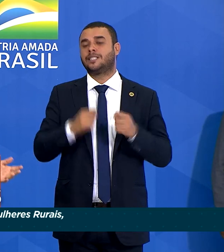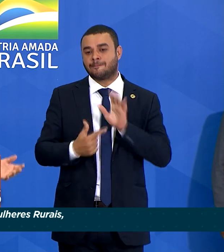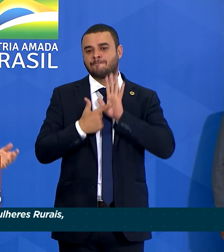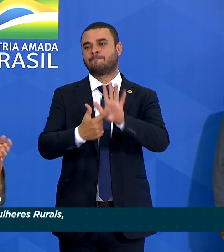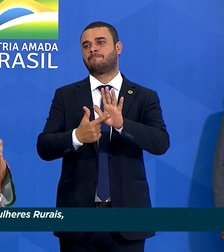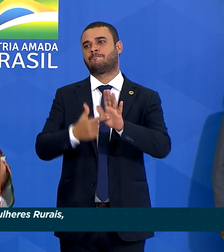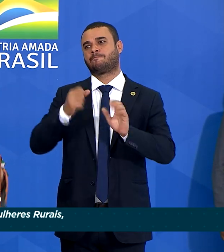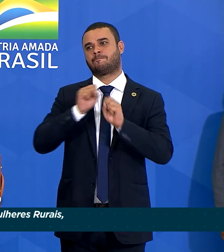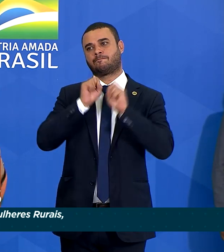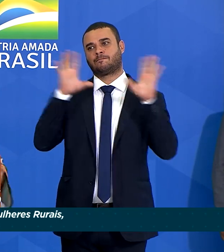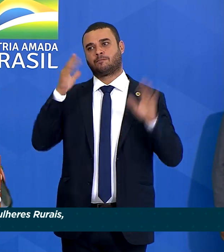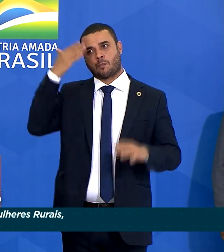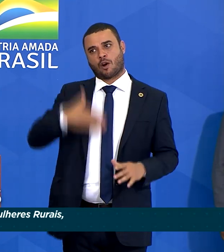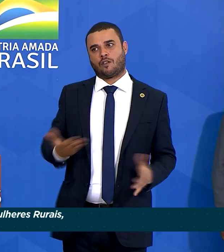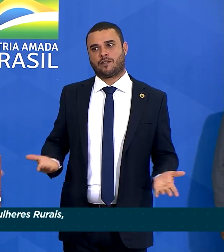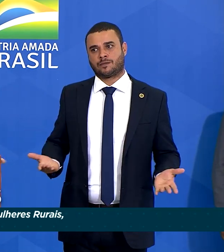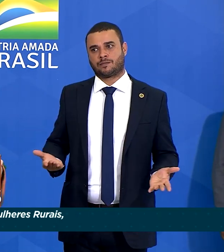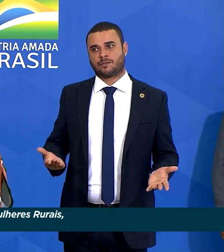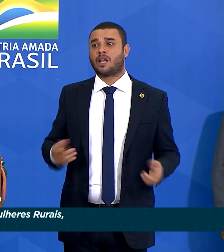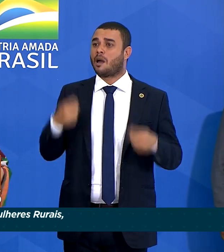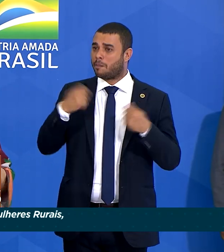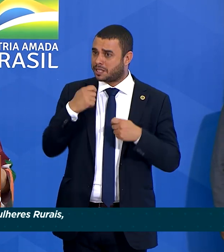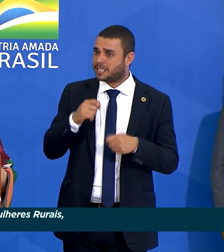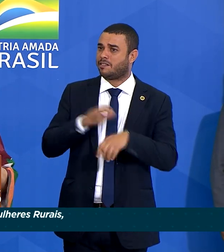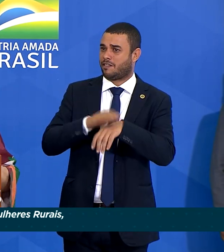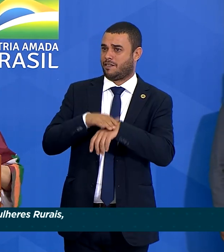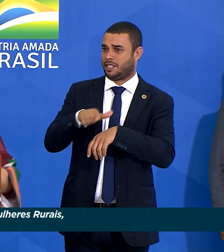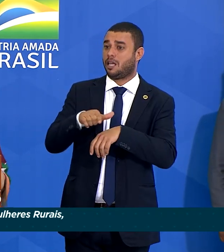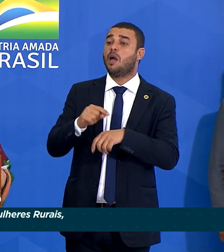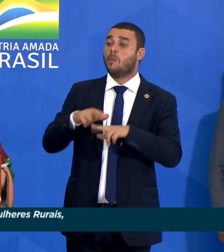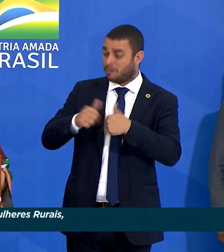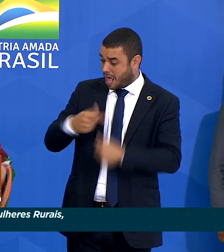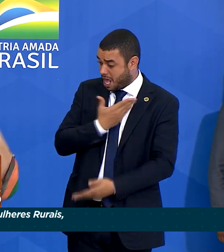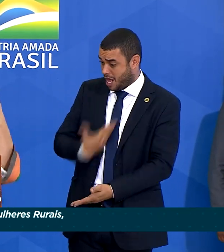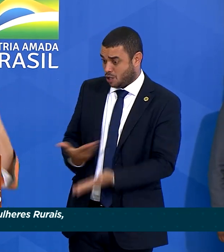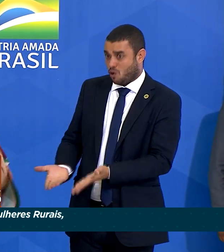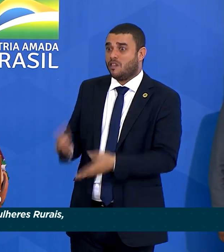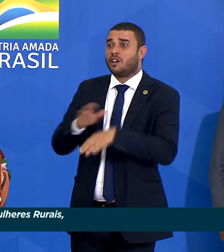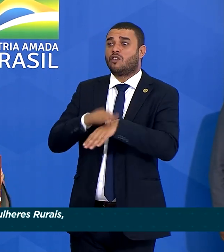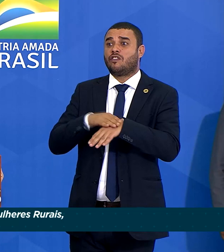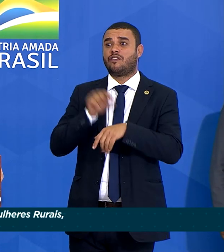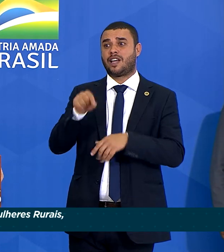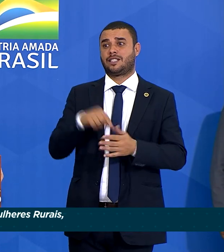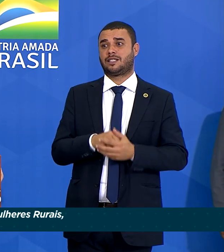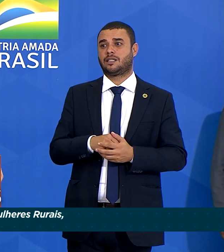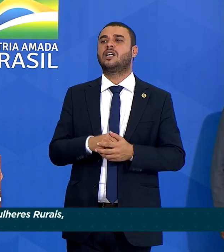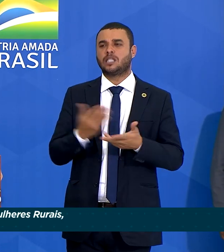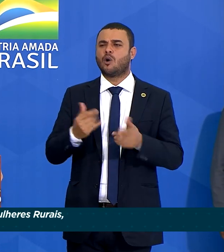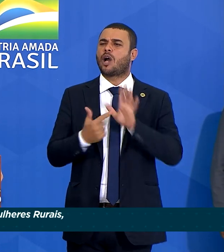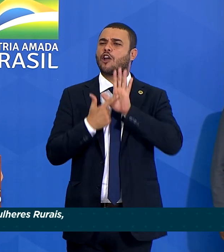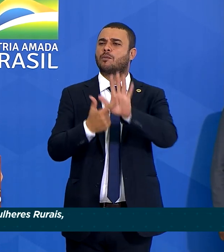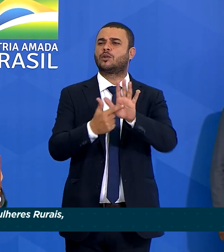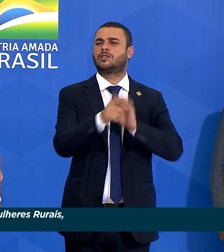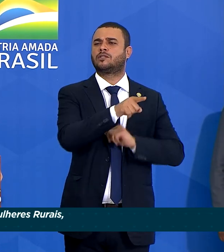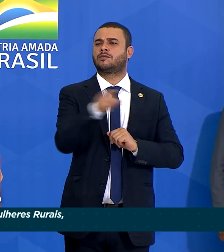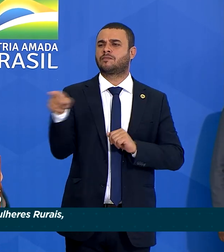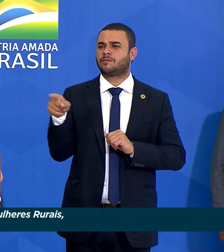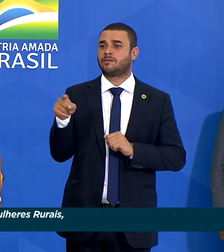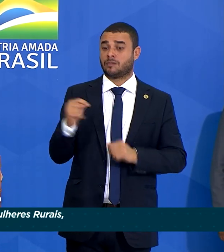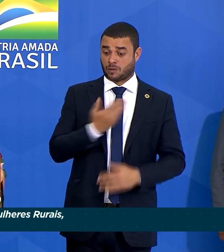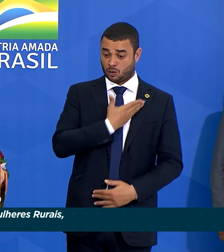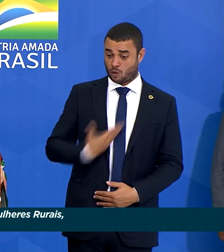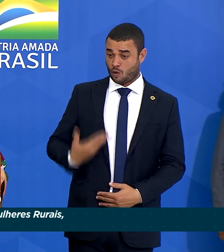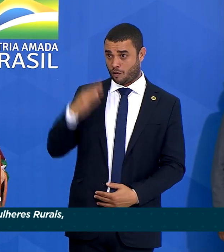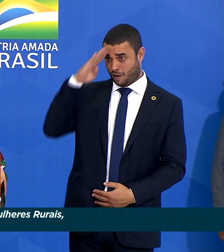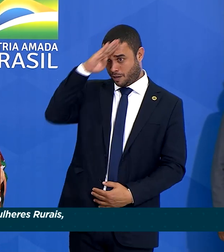isso. A gente precisava virar essa página. E foi este governo que virou essa página. E eu quero mostrar isso para vocês. O governo